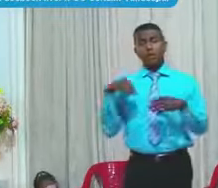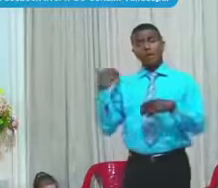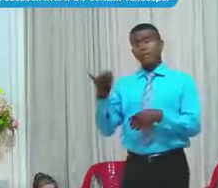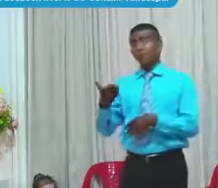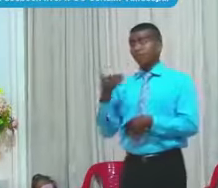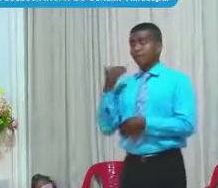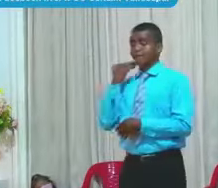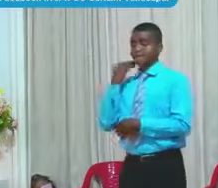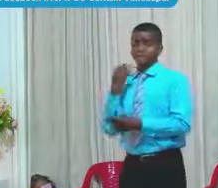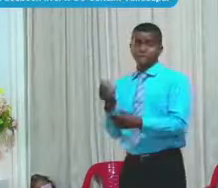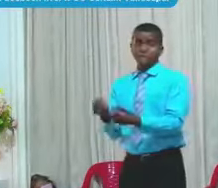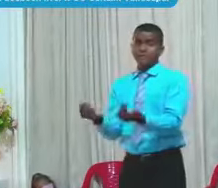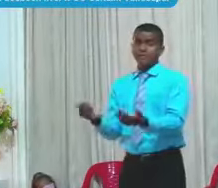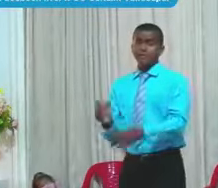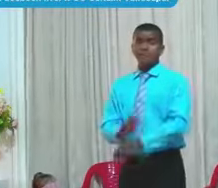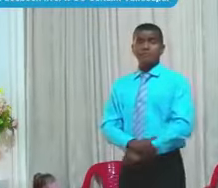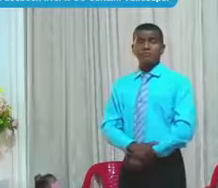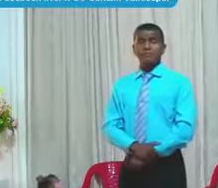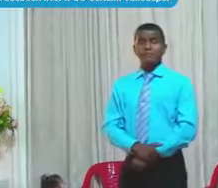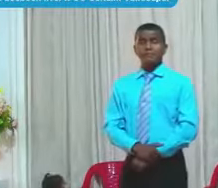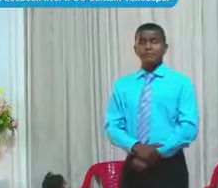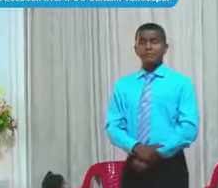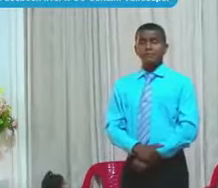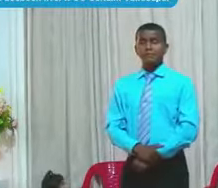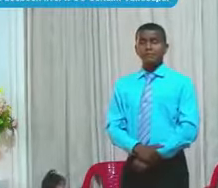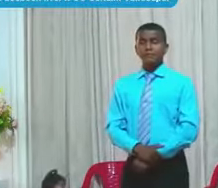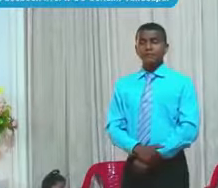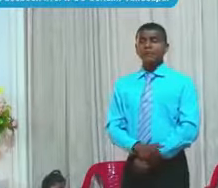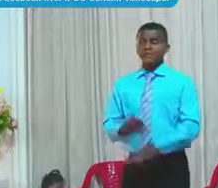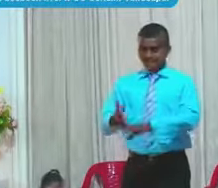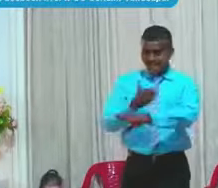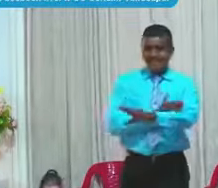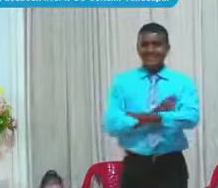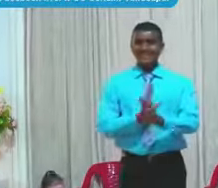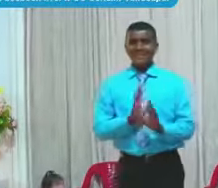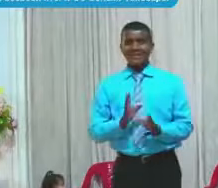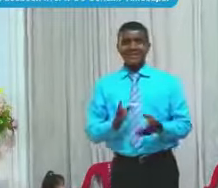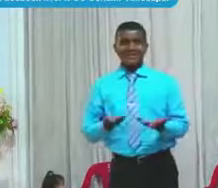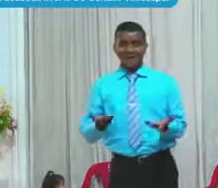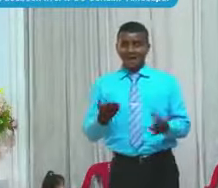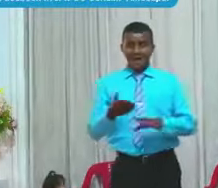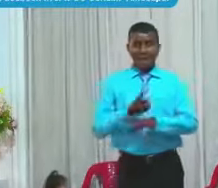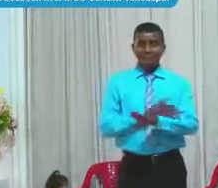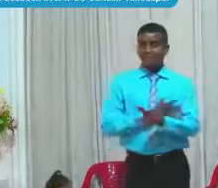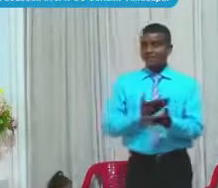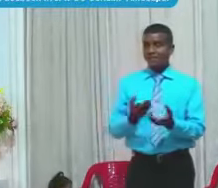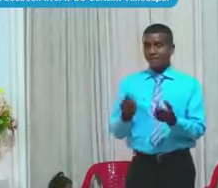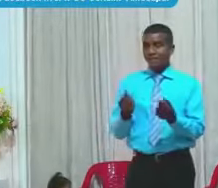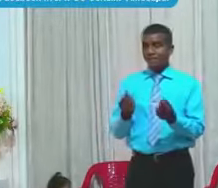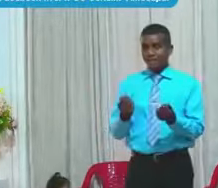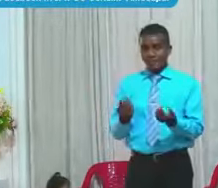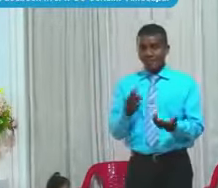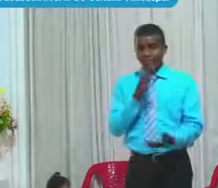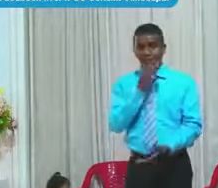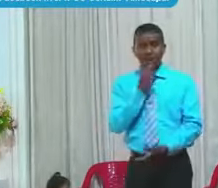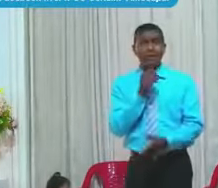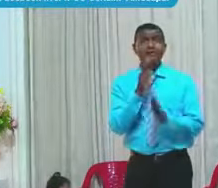Y se olvida Que Dios Que no tenía nada Y Dios lo bendijo Y que Dios Le puede dar Mucho más Fuera de esas Dos horas Para ir a adorarle